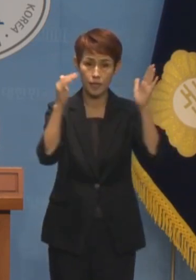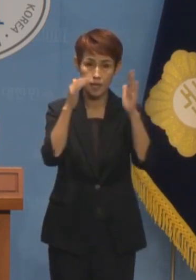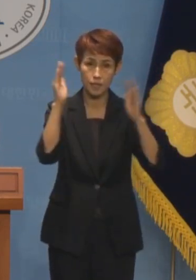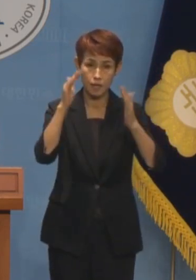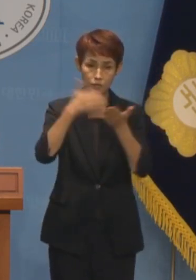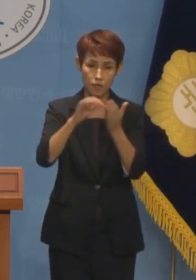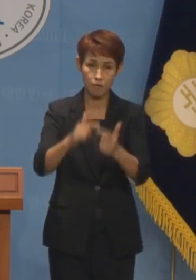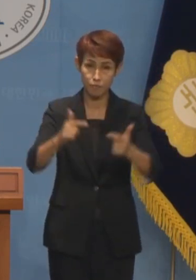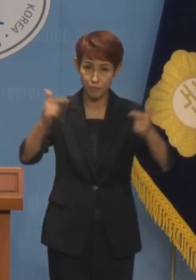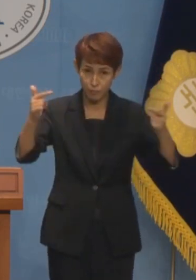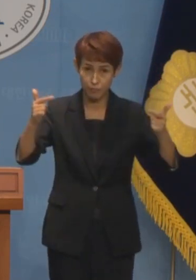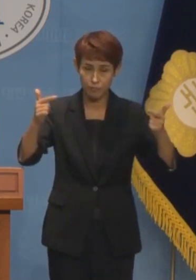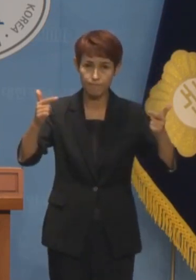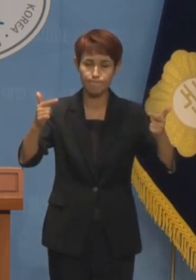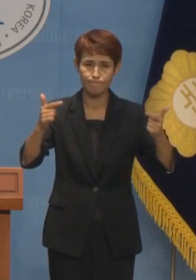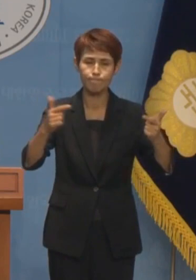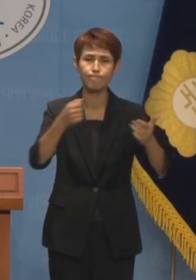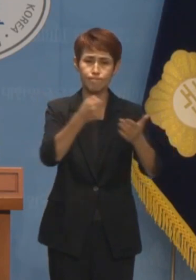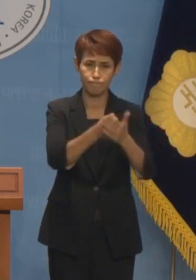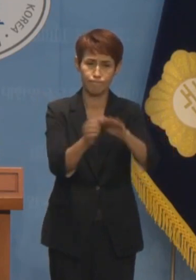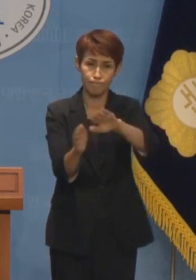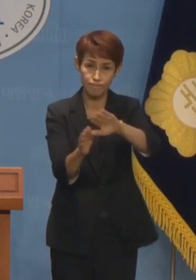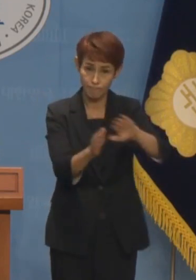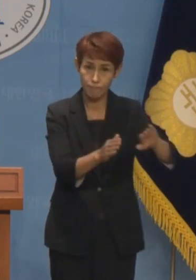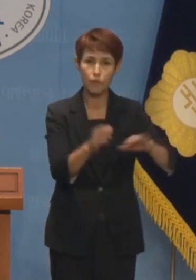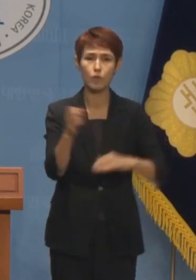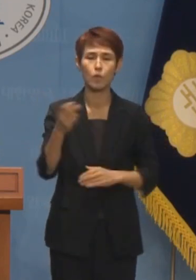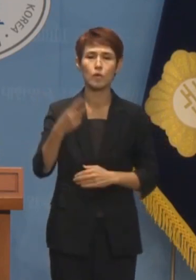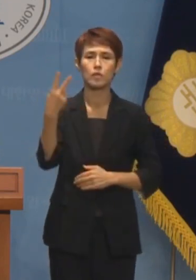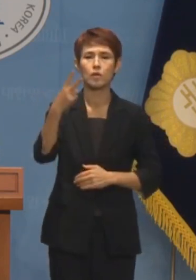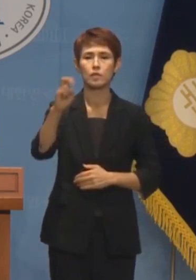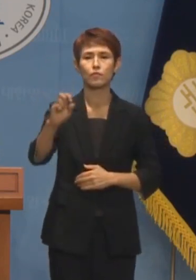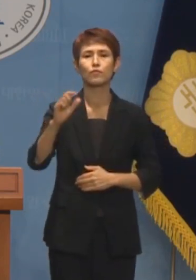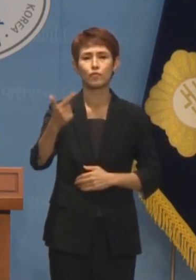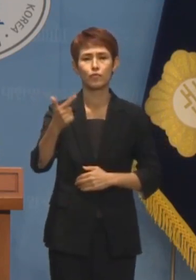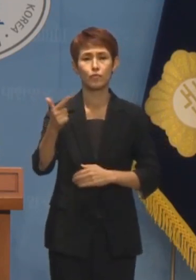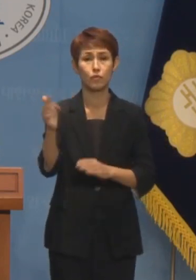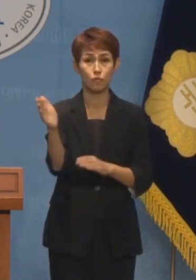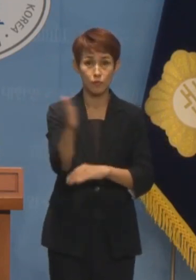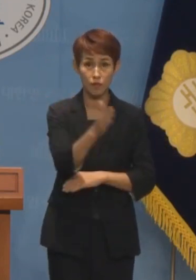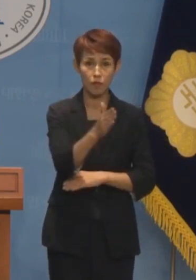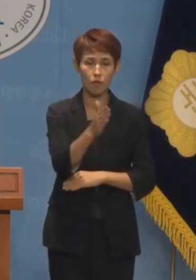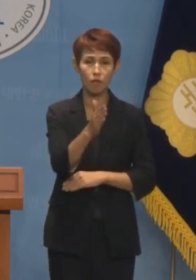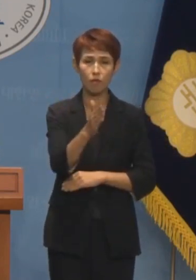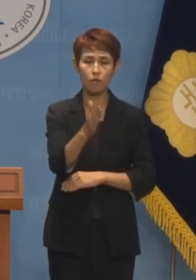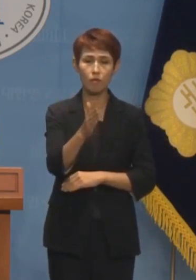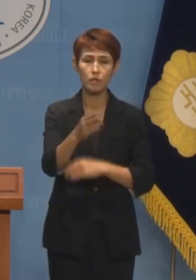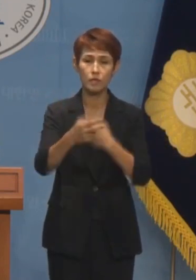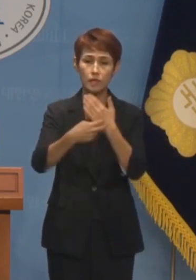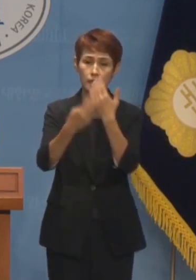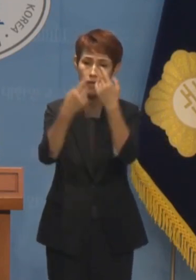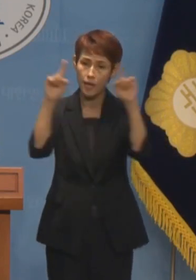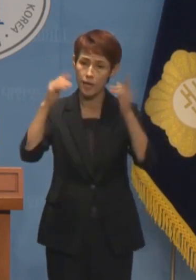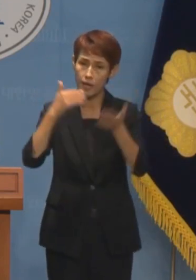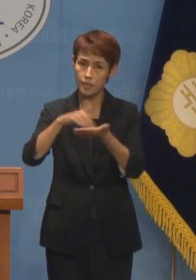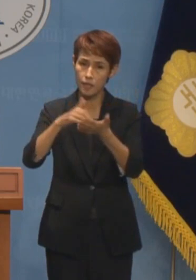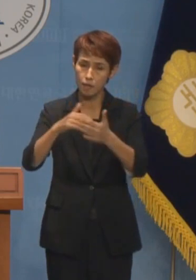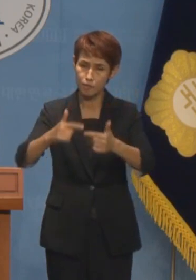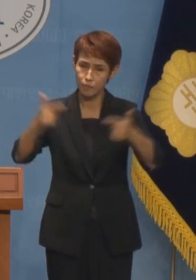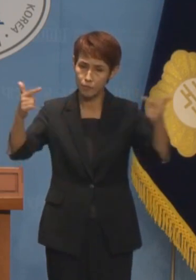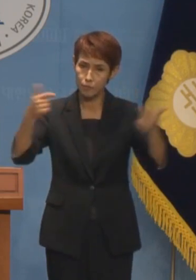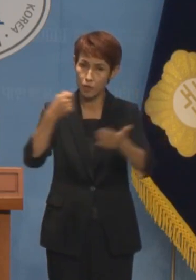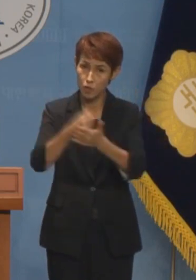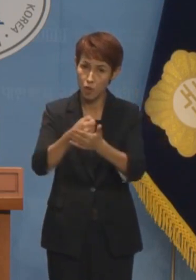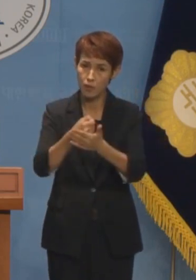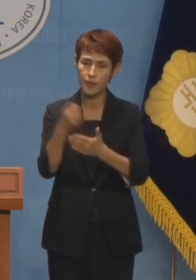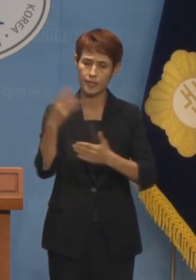변론으로 하고 그 차후 연도인 2026년도 정원 결정에 대해서는 다시 논의해보자는 제안을